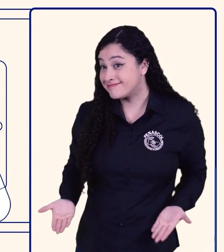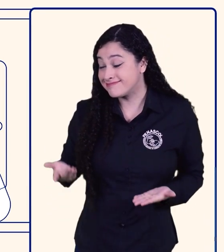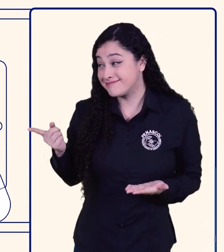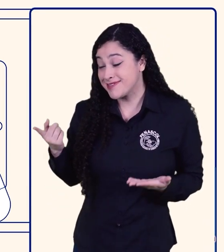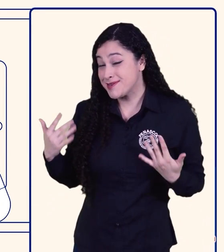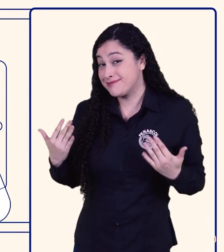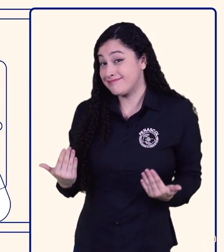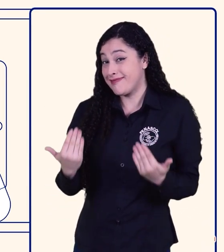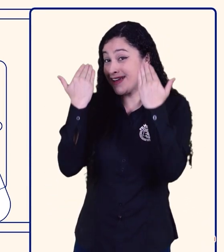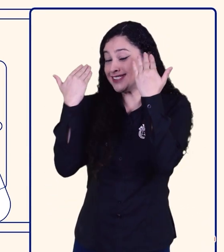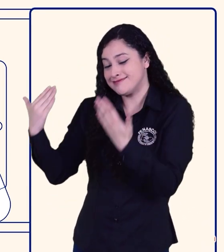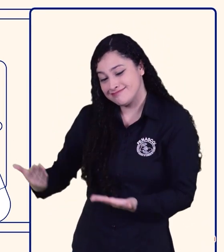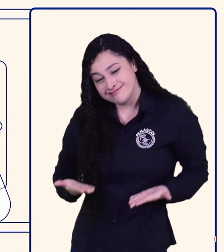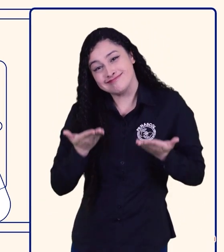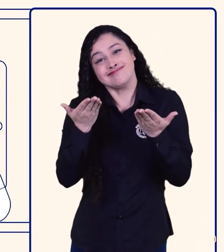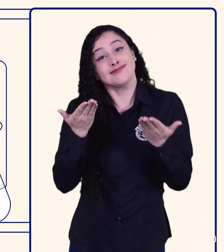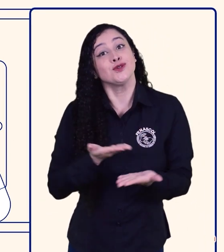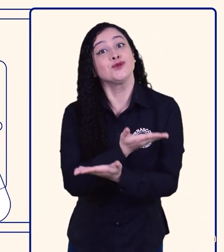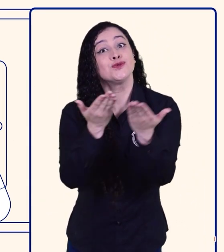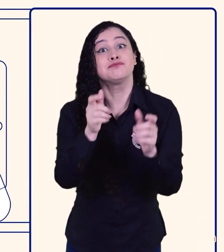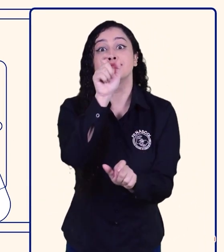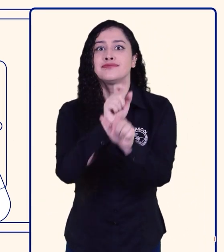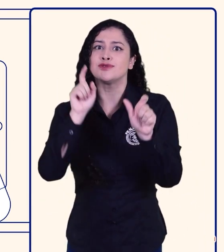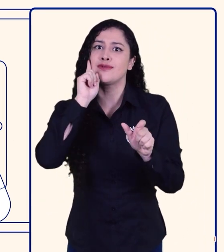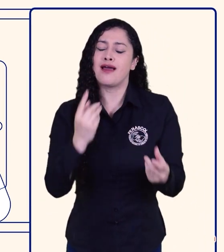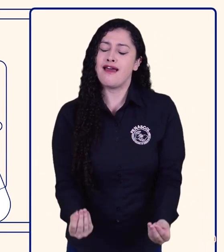Esto es de gran beneficio para todas las personas sordas.